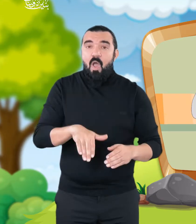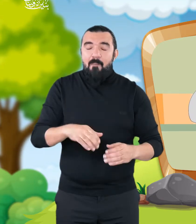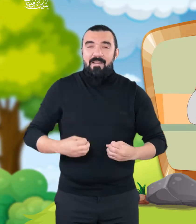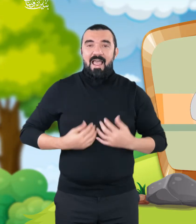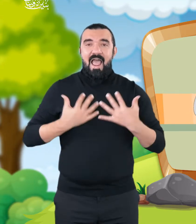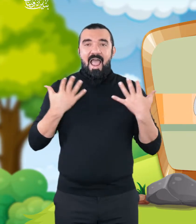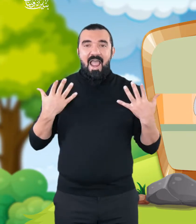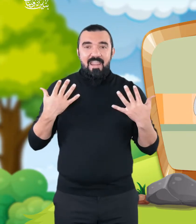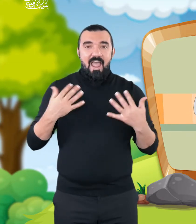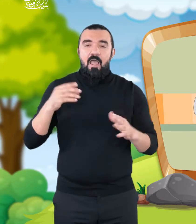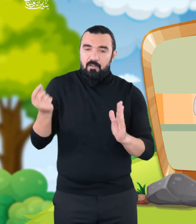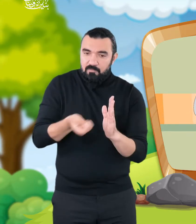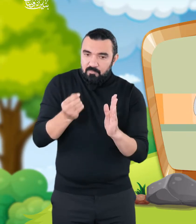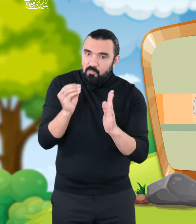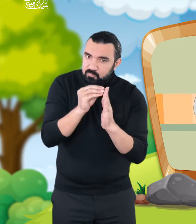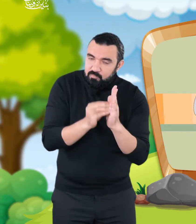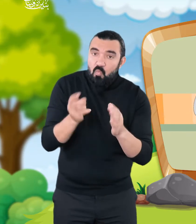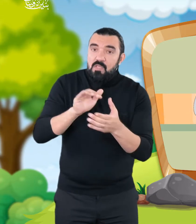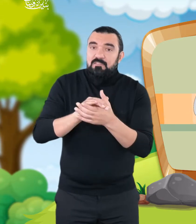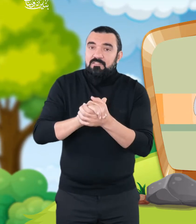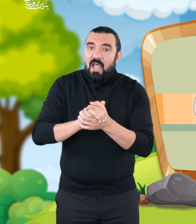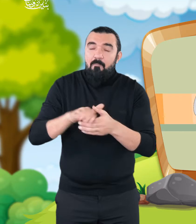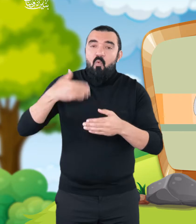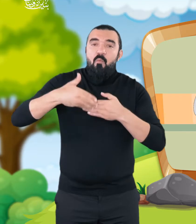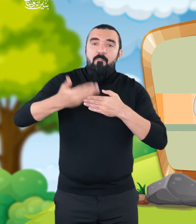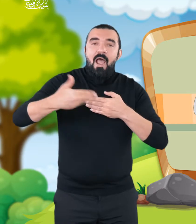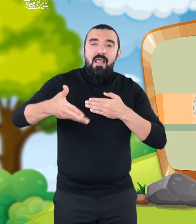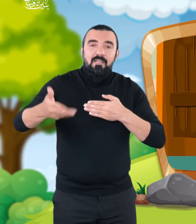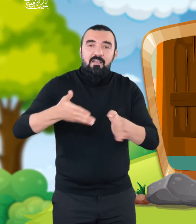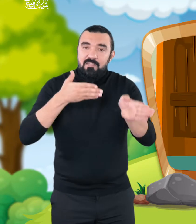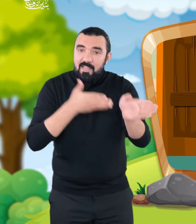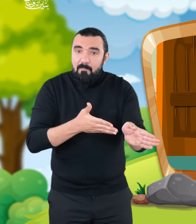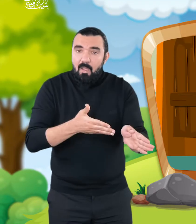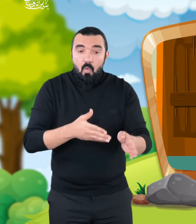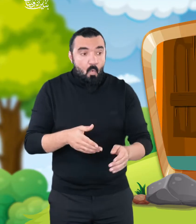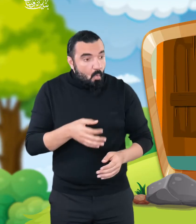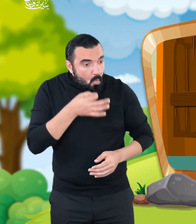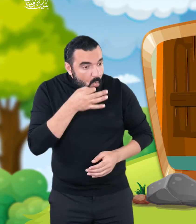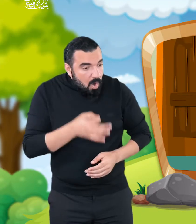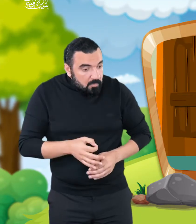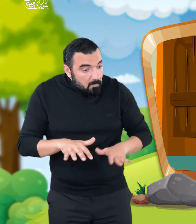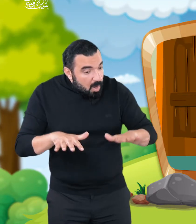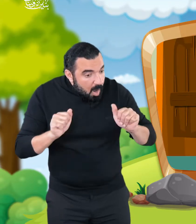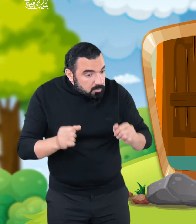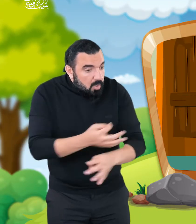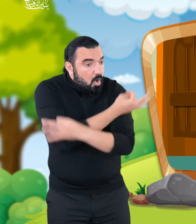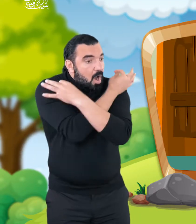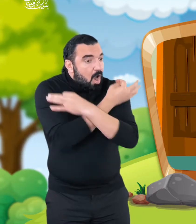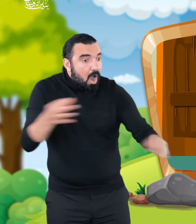الله عليه وسلم والصحابة والخلافة الإسلامية يا للعجب جمع فيه كل هذا